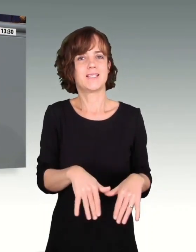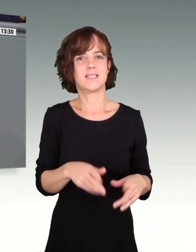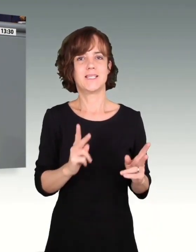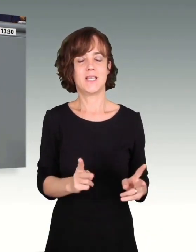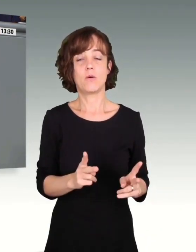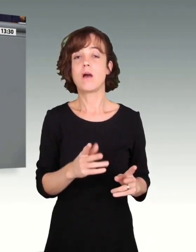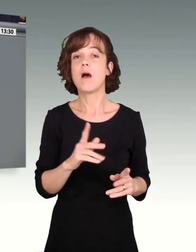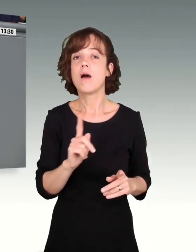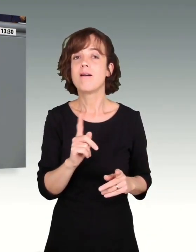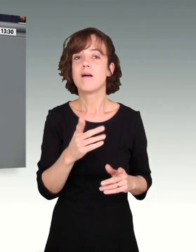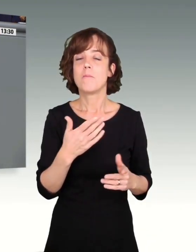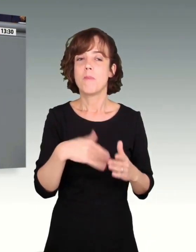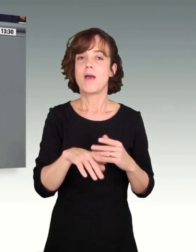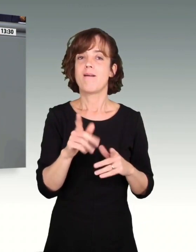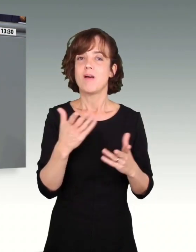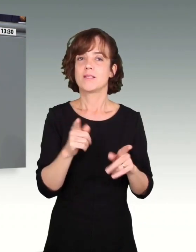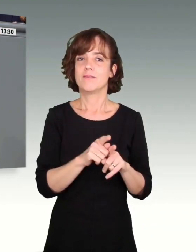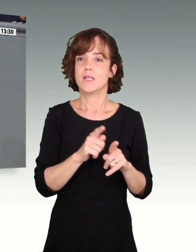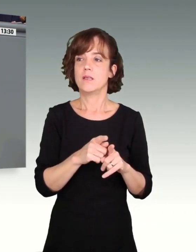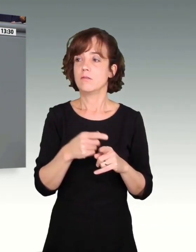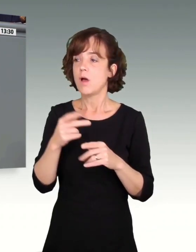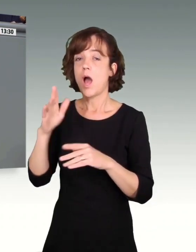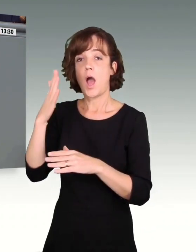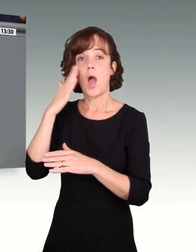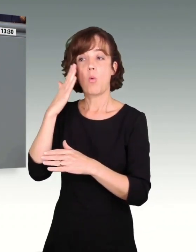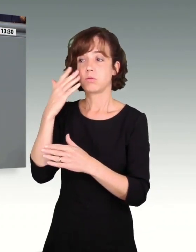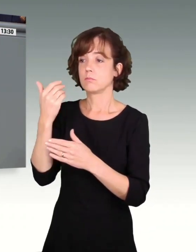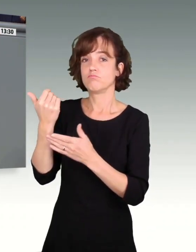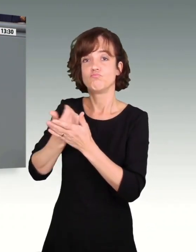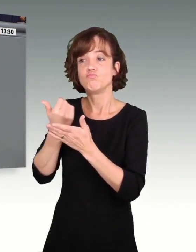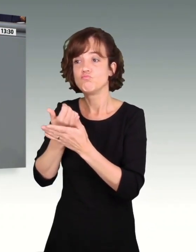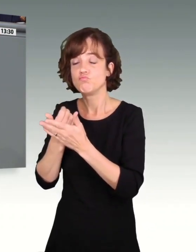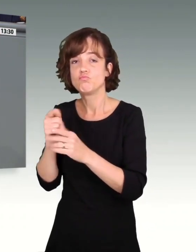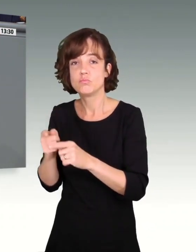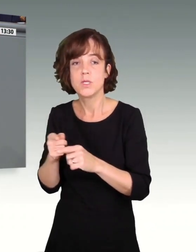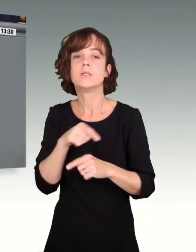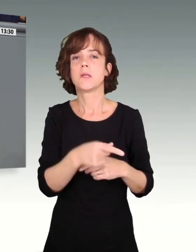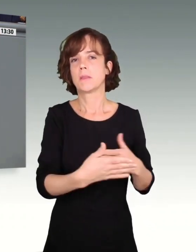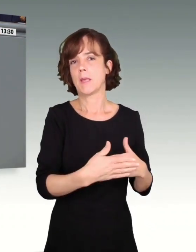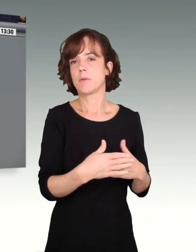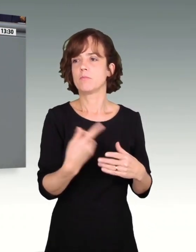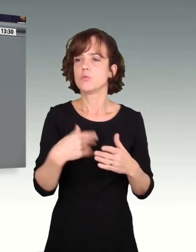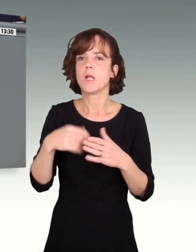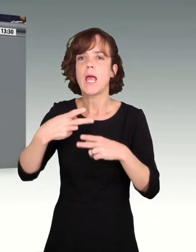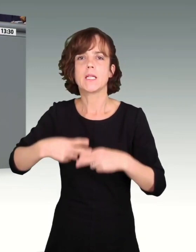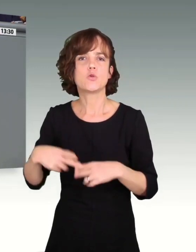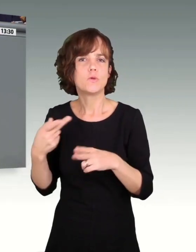eher für jemanden, der eigentlich seine Existenz woanders sichert, zum Beispiel einen Rentner, eine Rentnerin oder eine Studentin, ein Student.